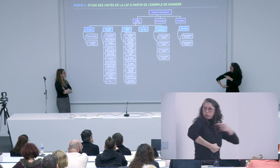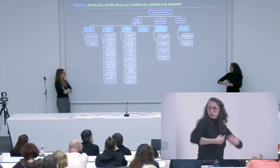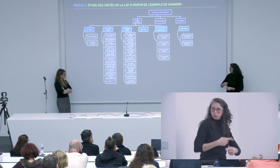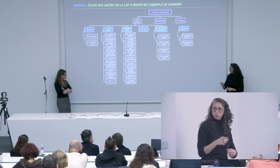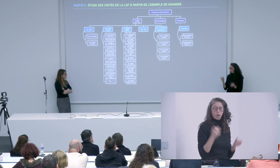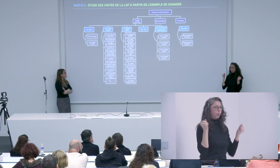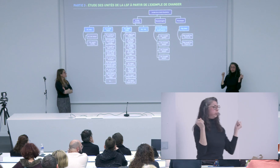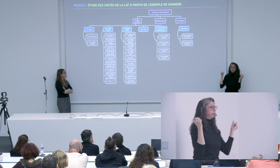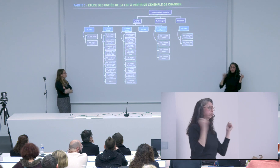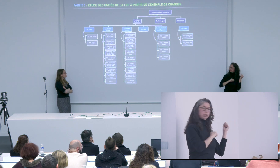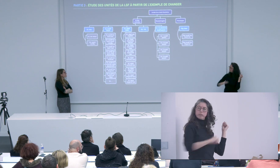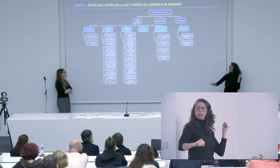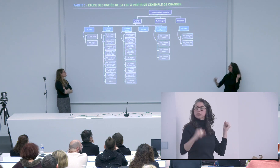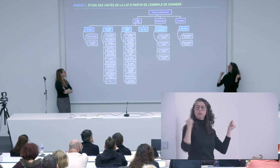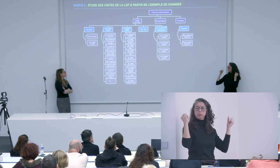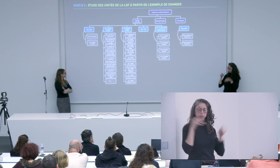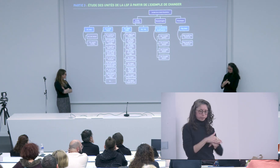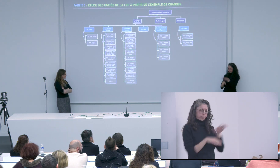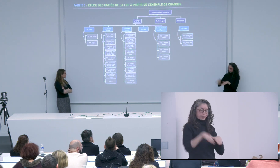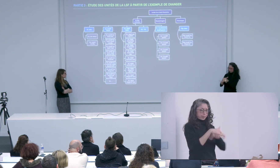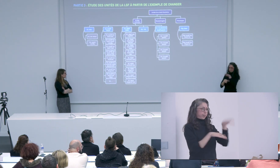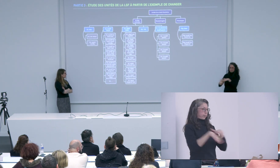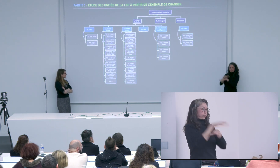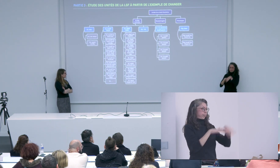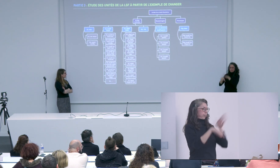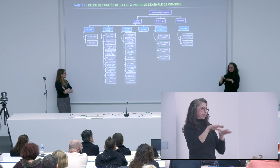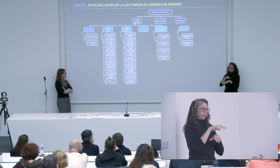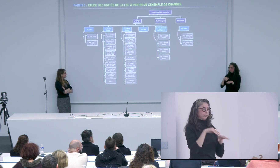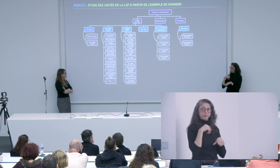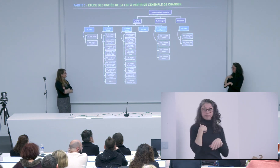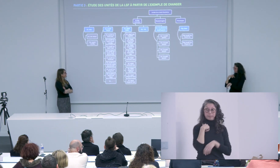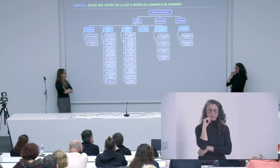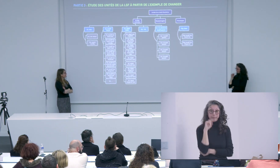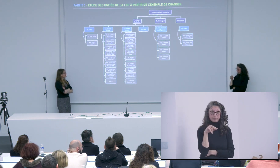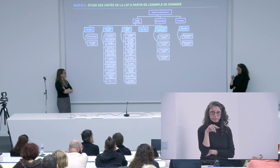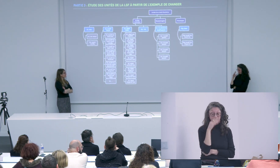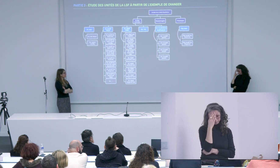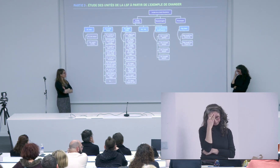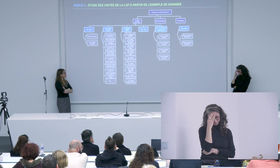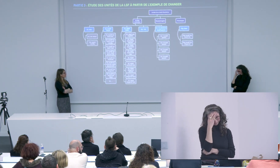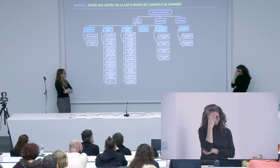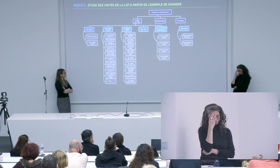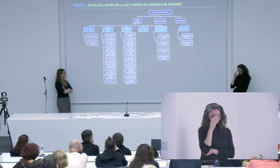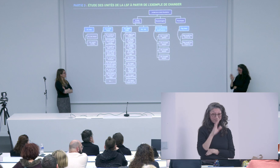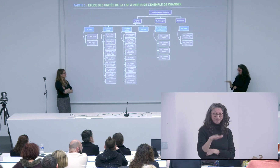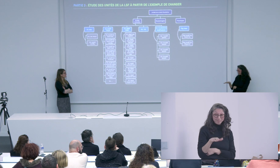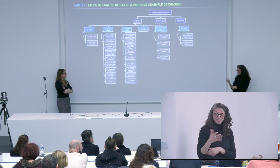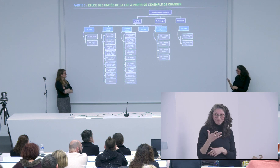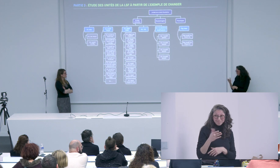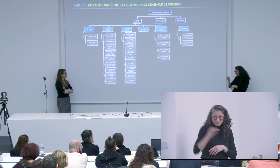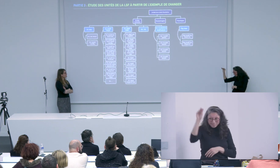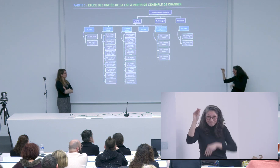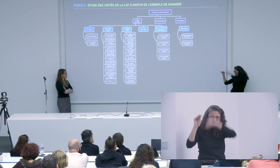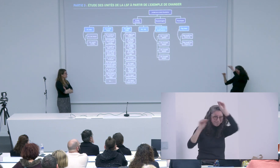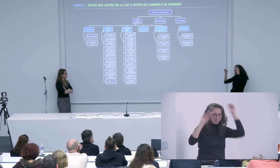mix en fait qui apparaît puisqu'il n'y pas la corrélation entre les deux modèles quand on est dans une langue des signes qui est très très rapide alors on peut